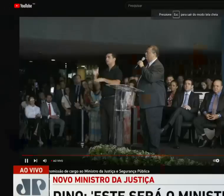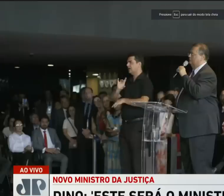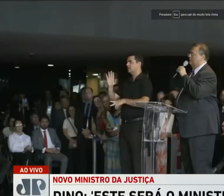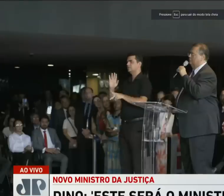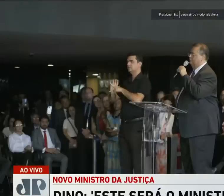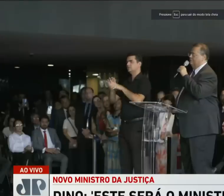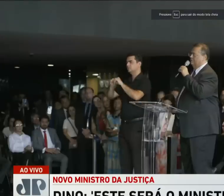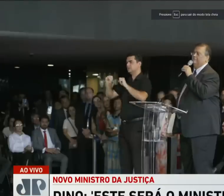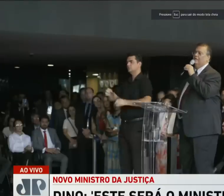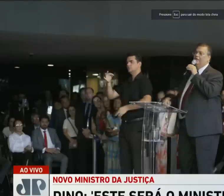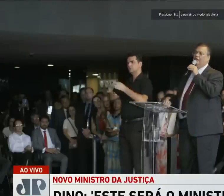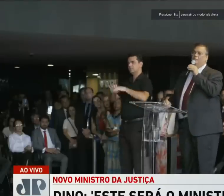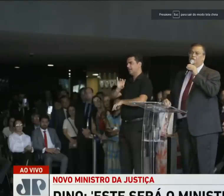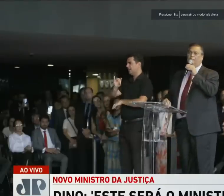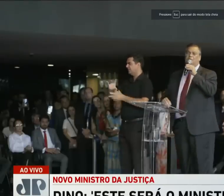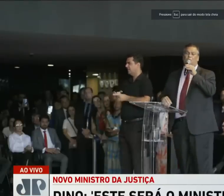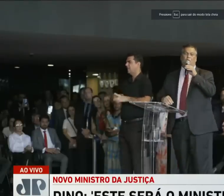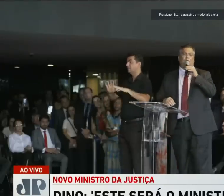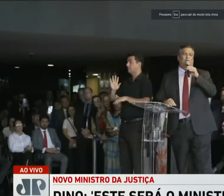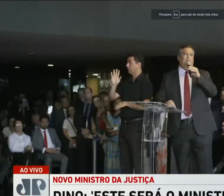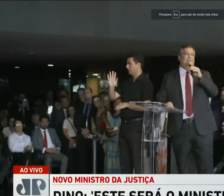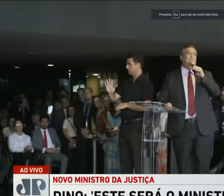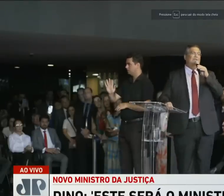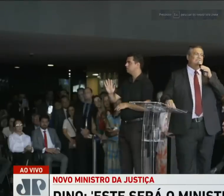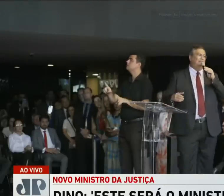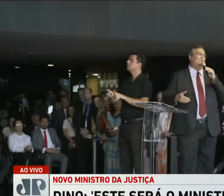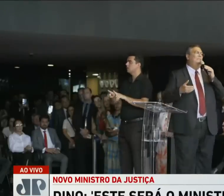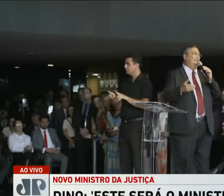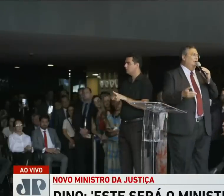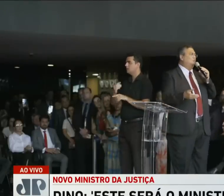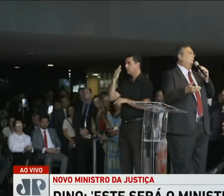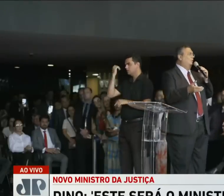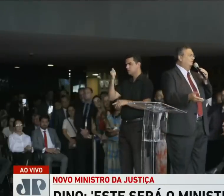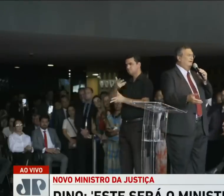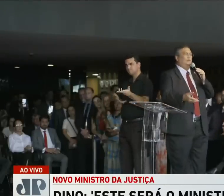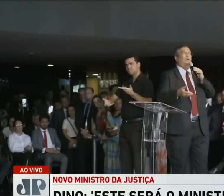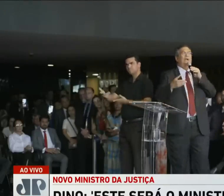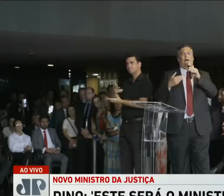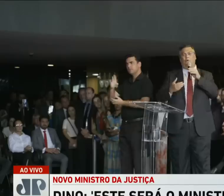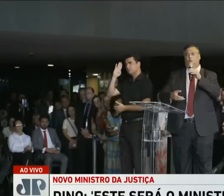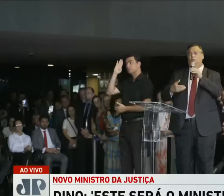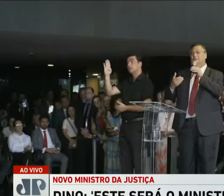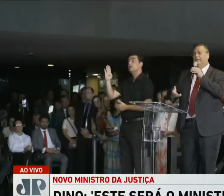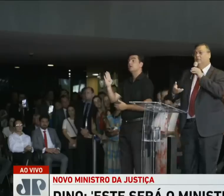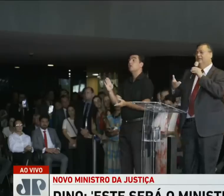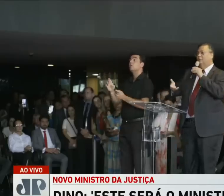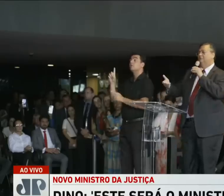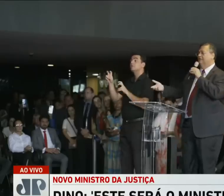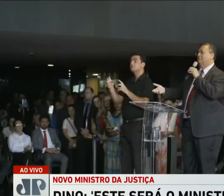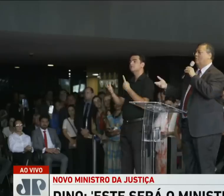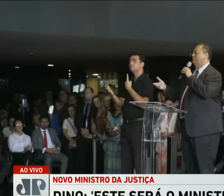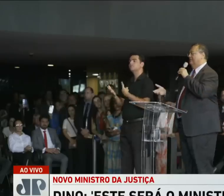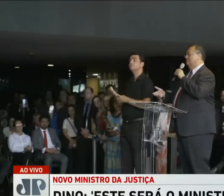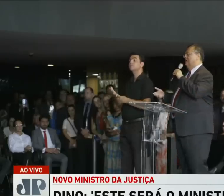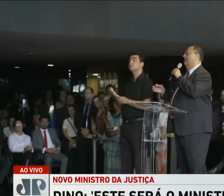instituições do sistema de justiça. Mas, do mesmo modo, conferimos assento hermenêutico prioritário ao outro termo ali